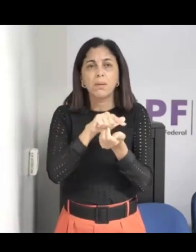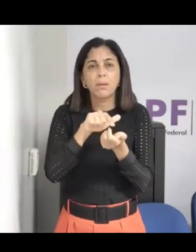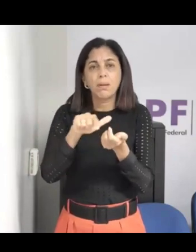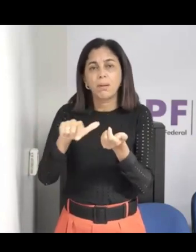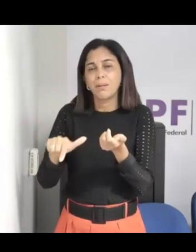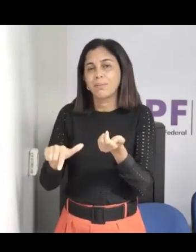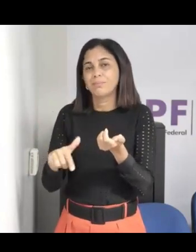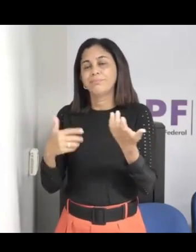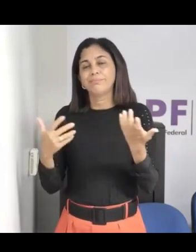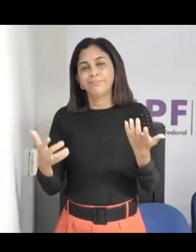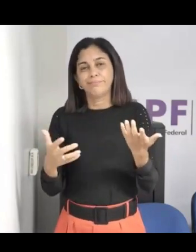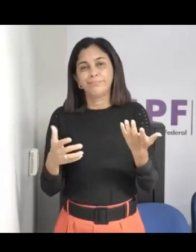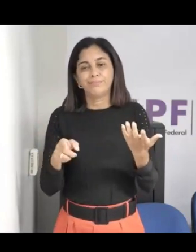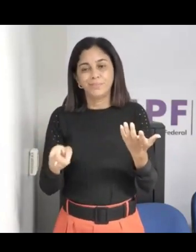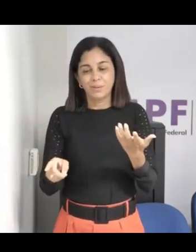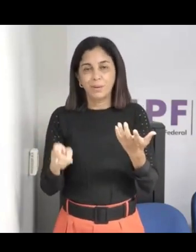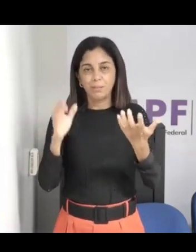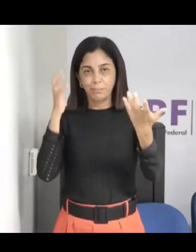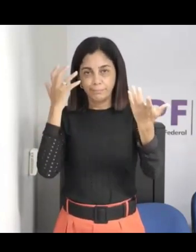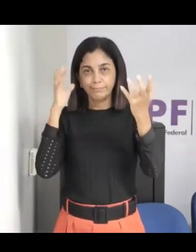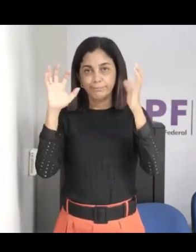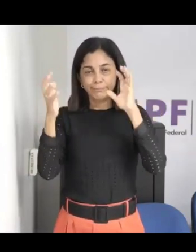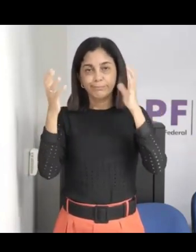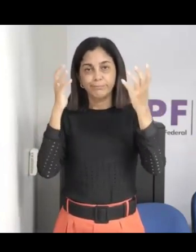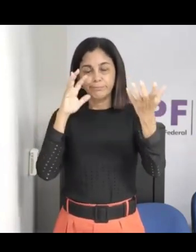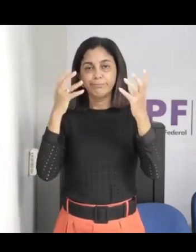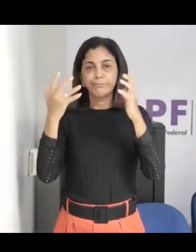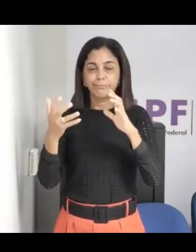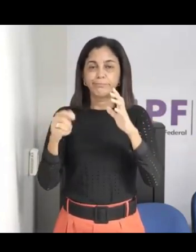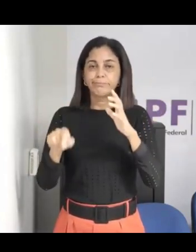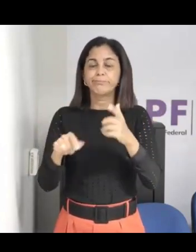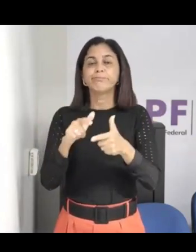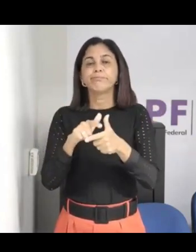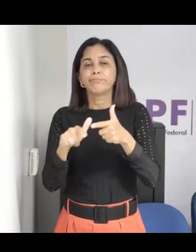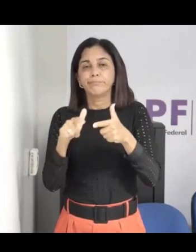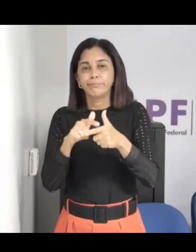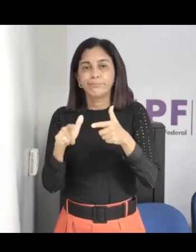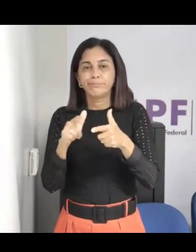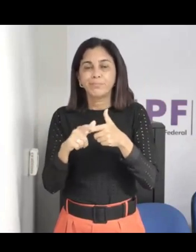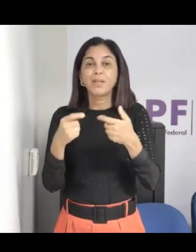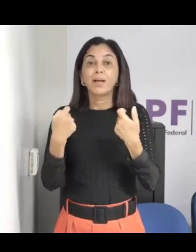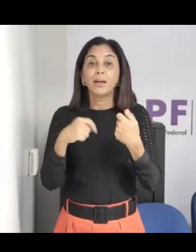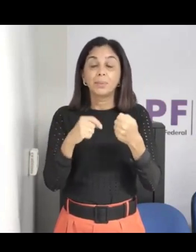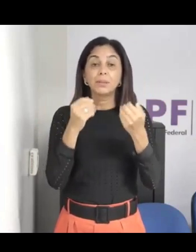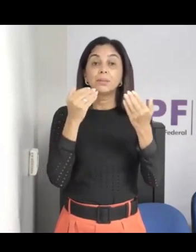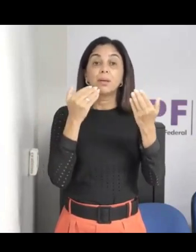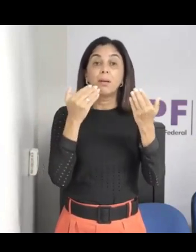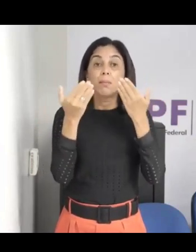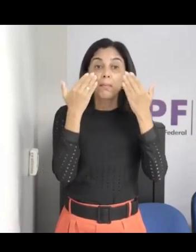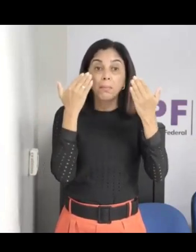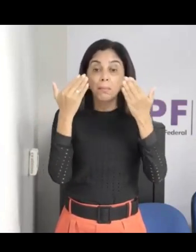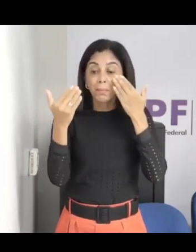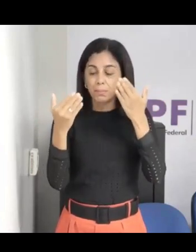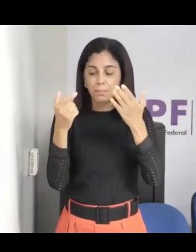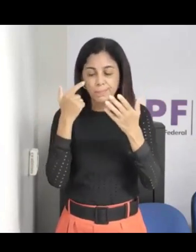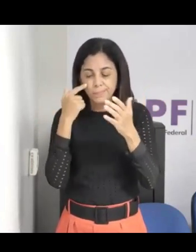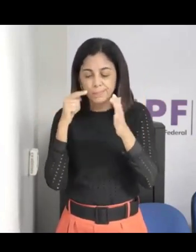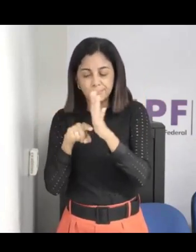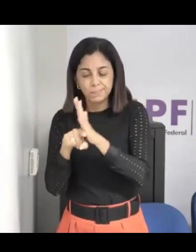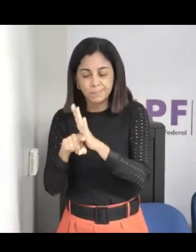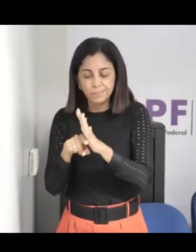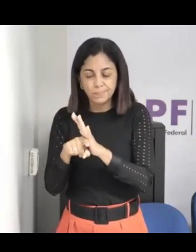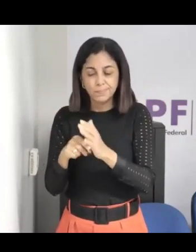começa a apresentar e que geralmente mãe e pai não vai detectar e é o psicólogo que vai detectar, então,